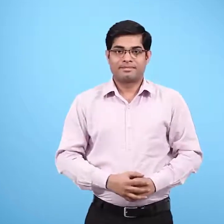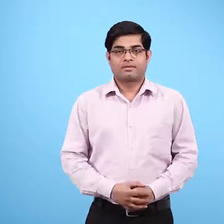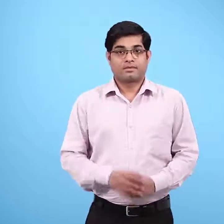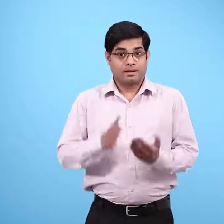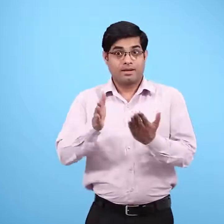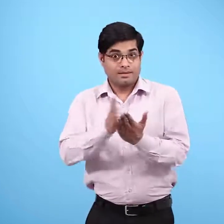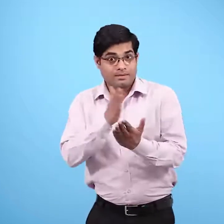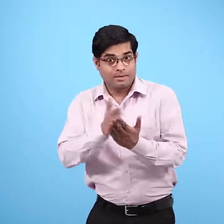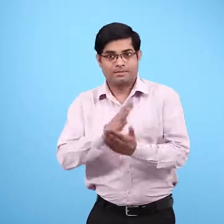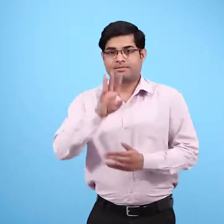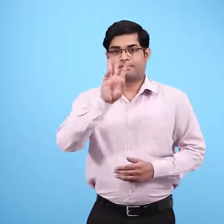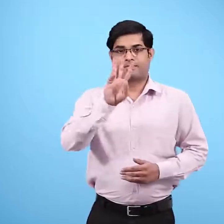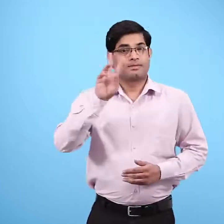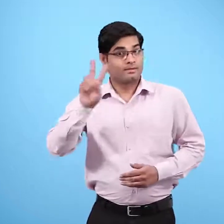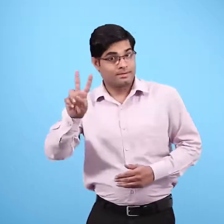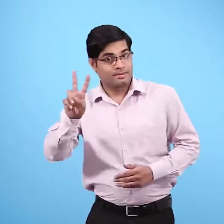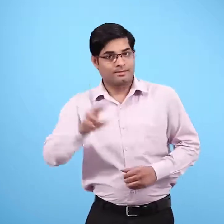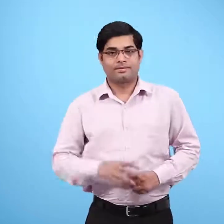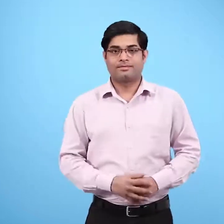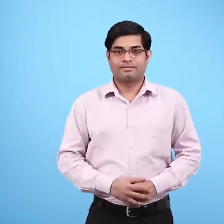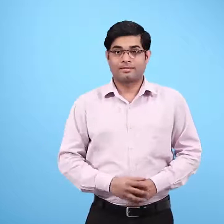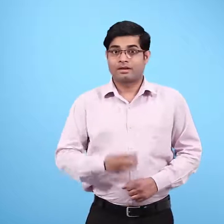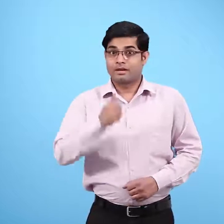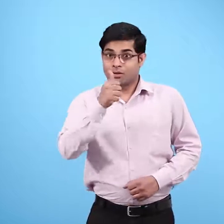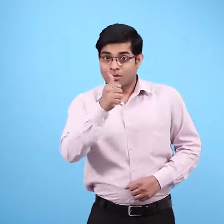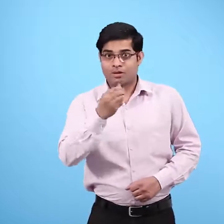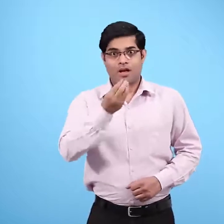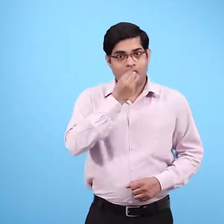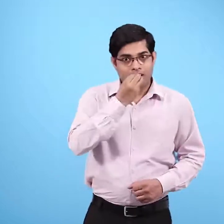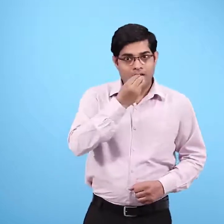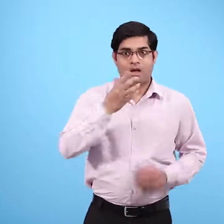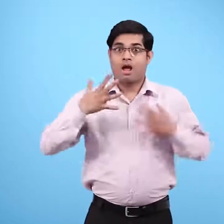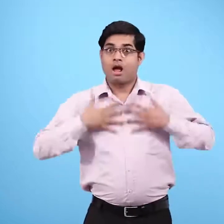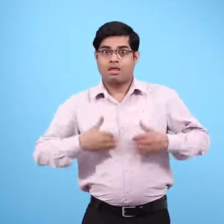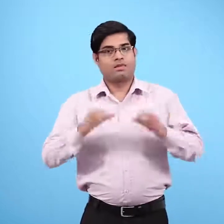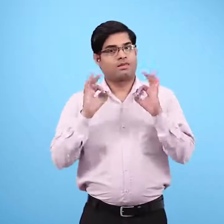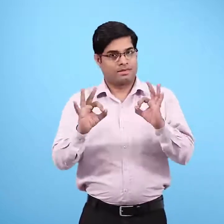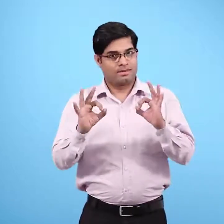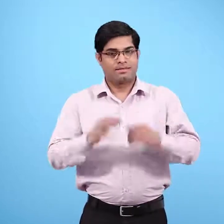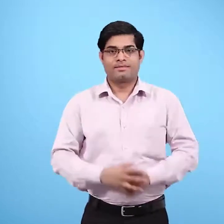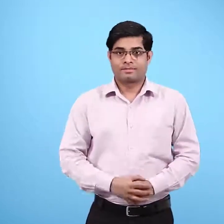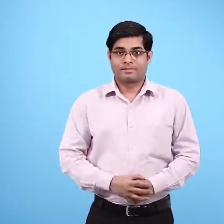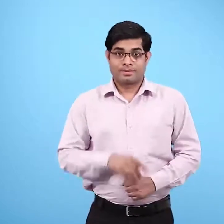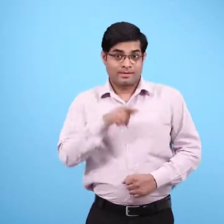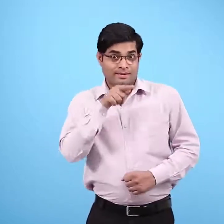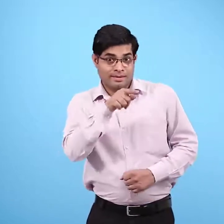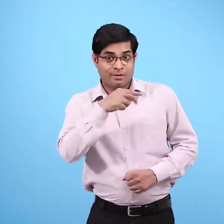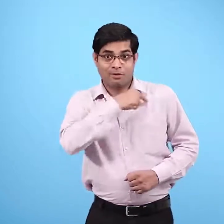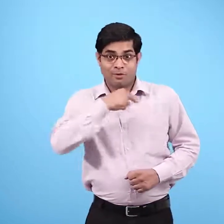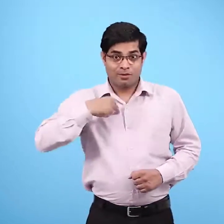प्रिष्ट 32, सही खाना और सही सेहत डॉक्टर अपणना के